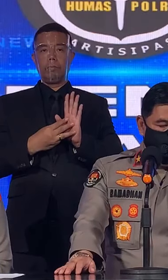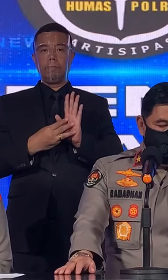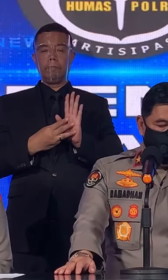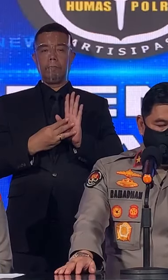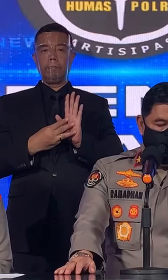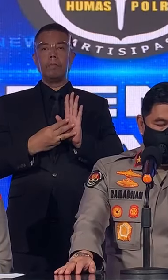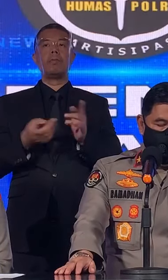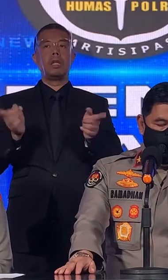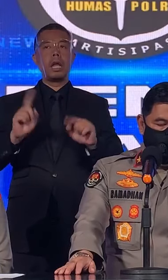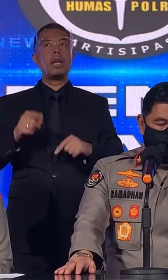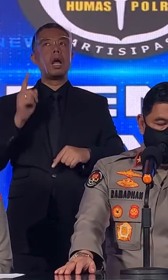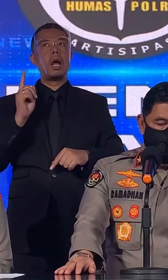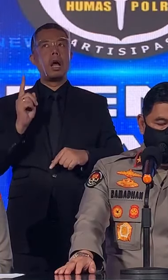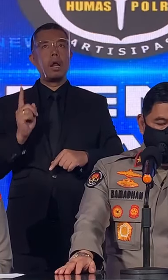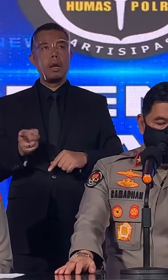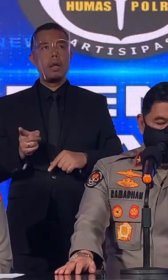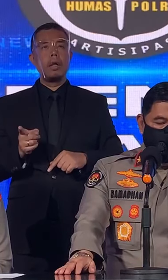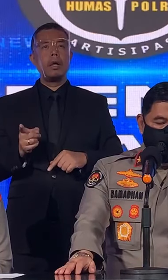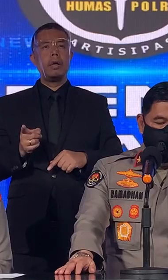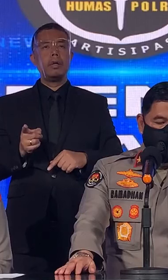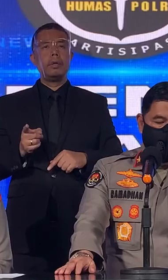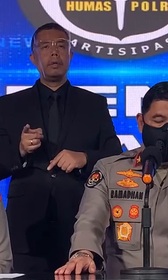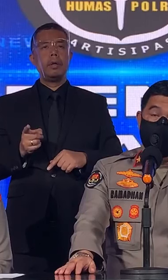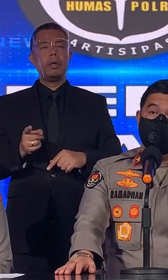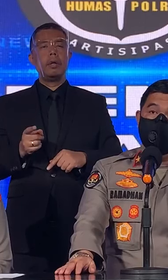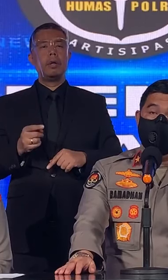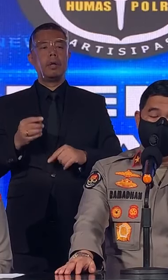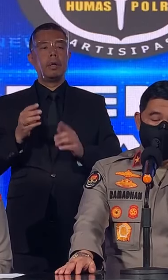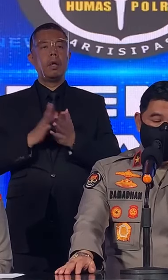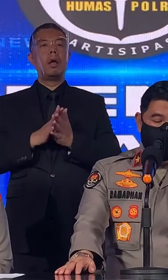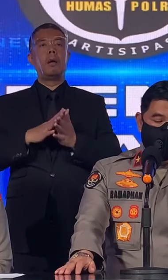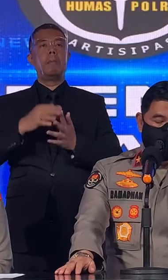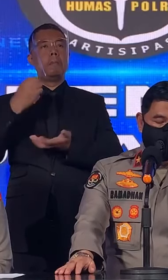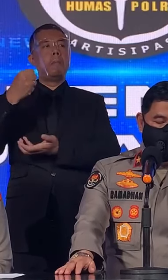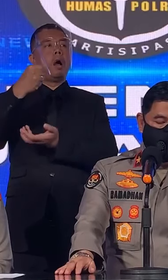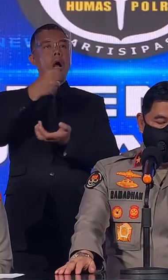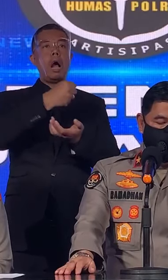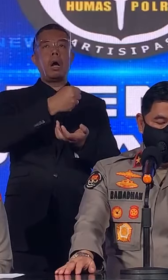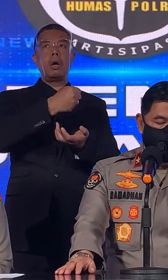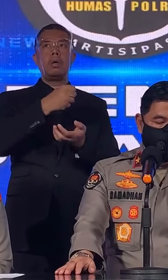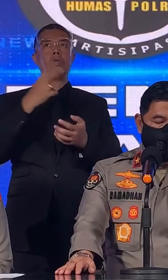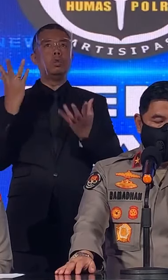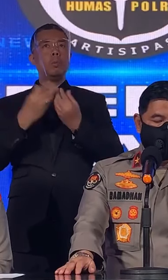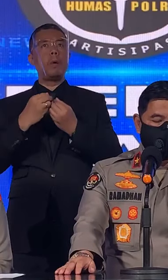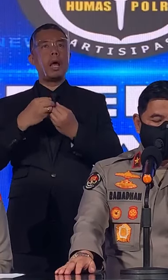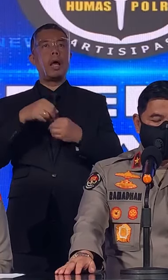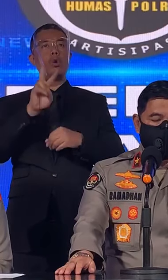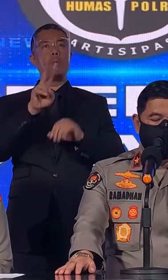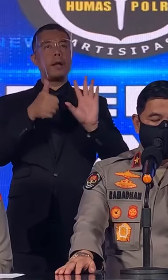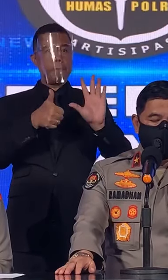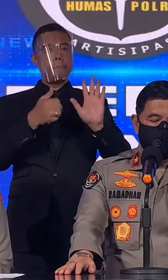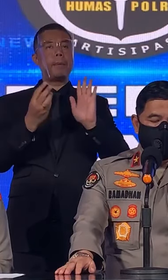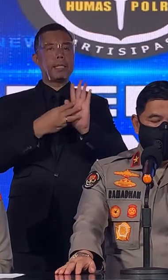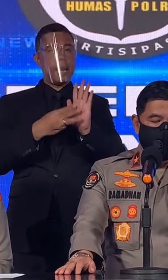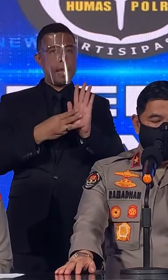Jadi Ada Bapok Atau Bahan Pokok Sebanyak 26 Kasus Dan